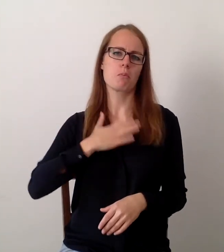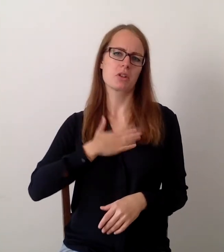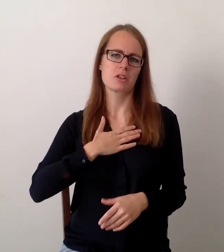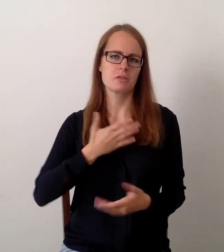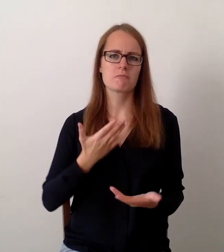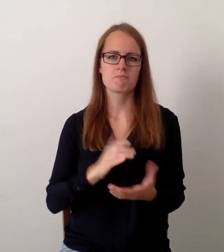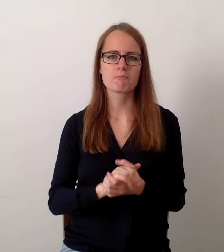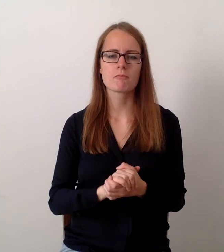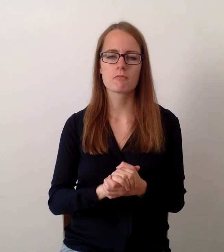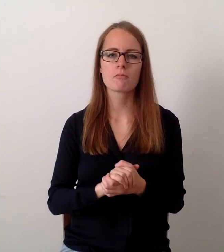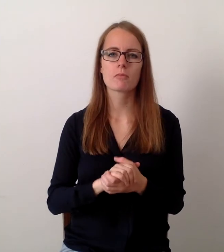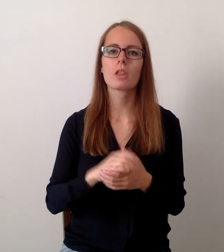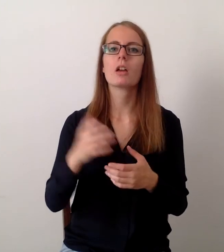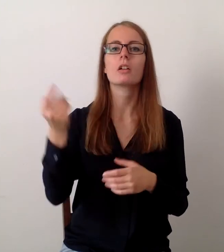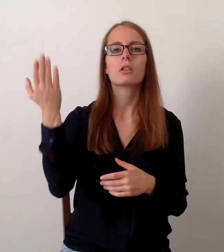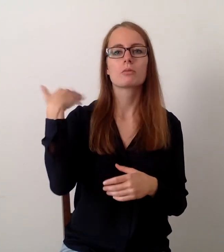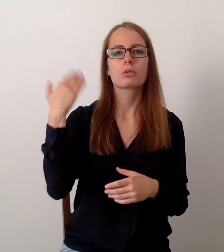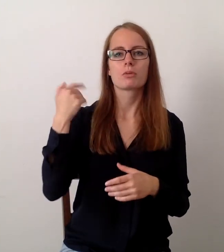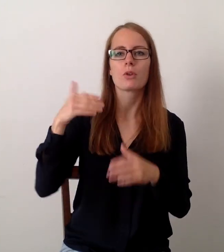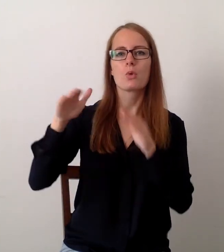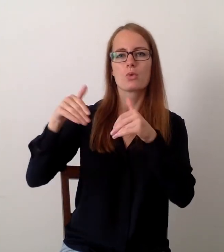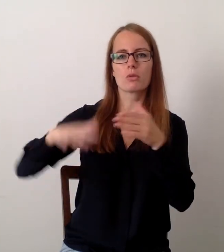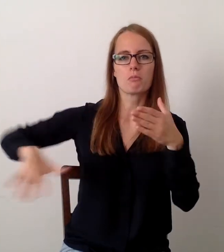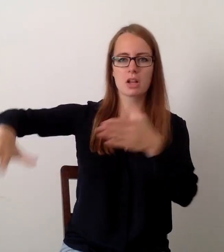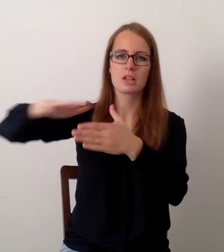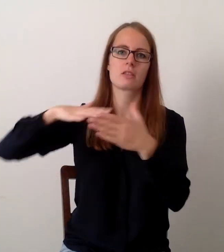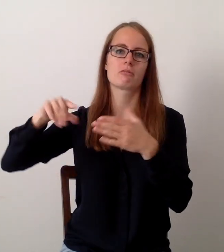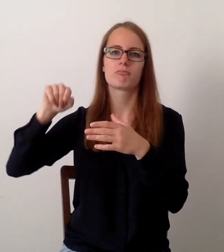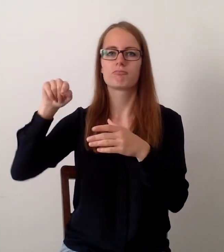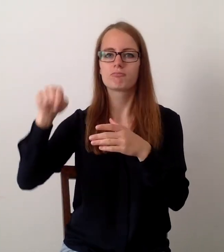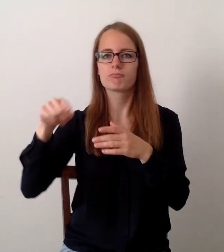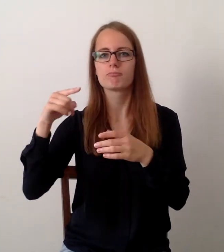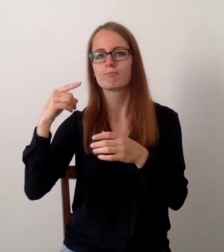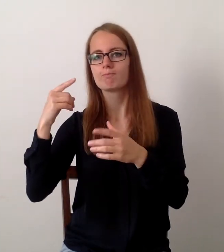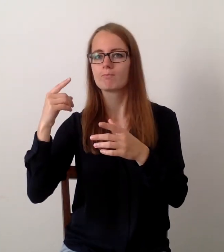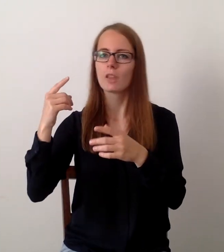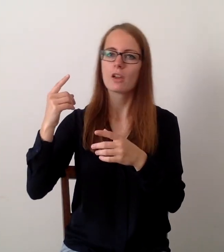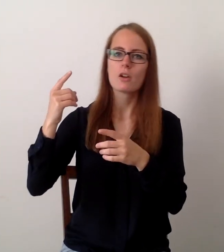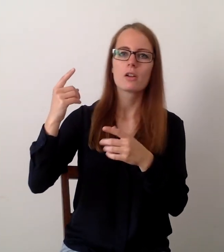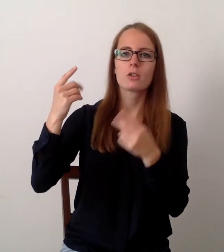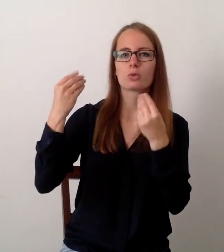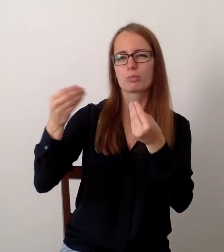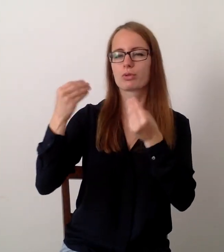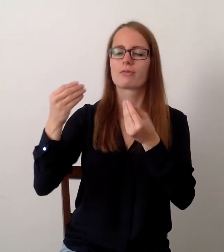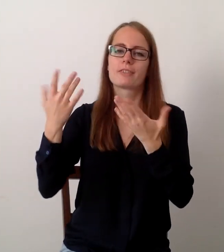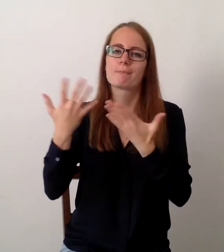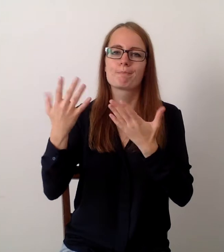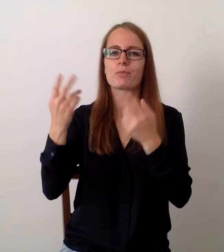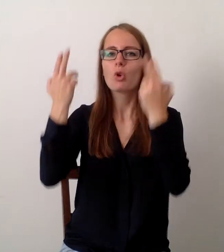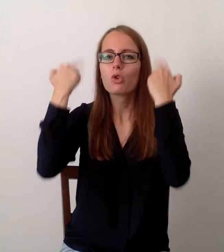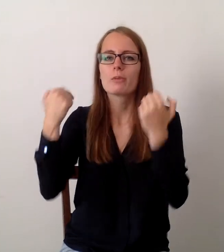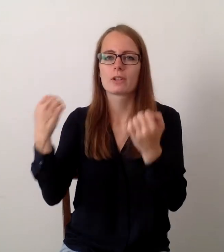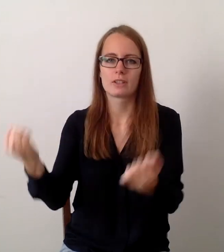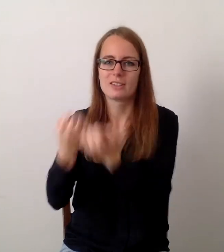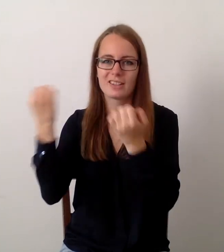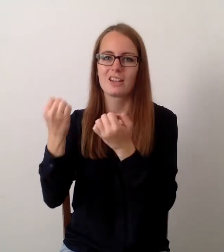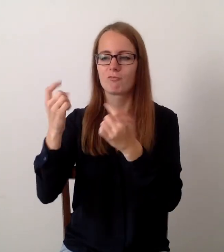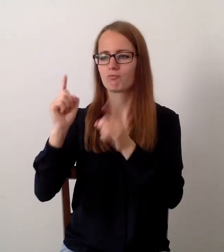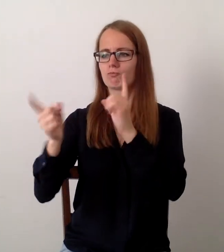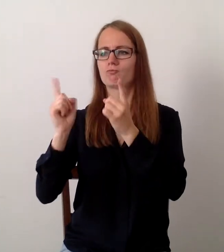Ursprung war das damals auf dem Rundenplatz und da hat man üblicherweise Geburtsamkeitstraining gemacht und